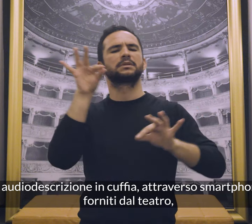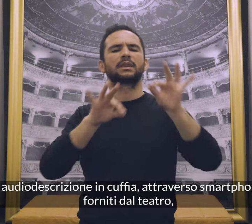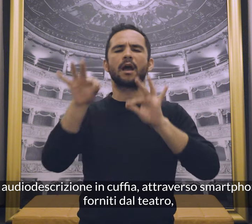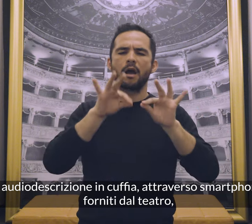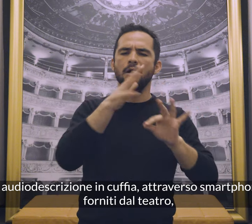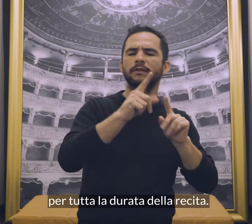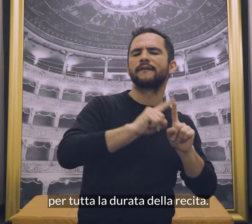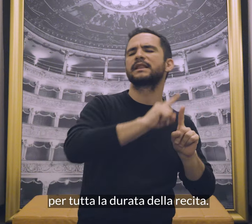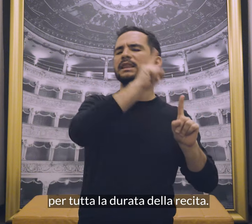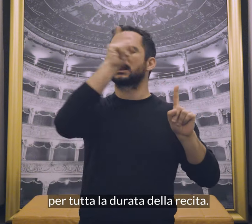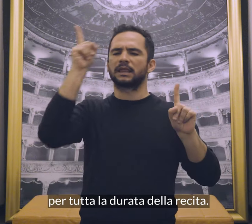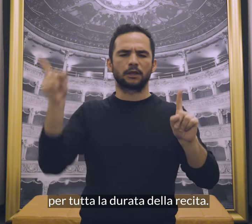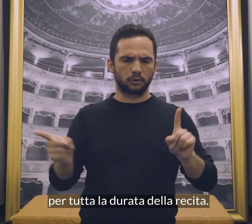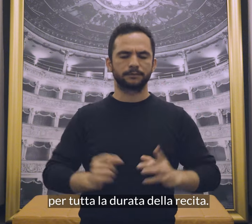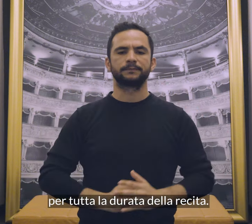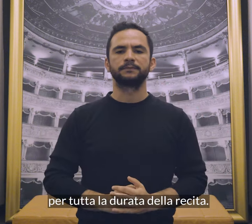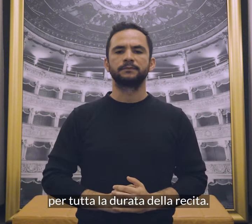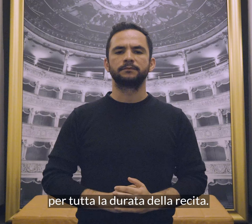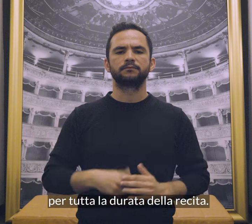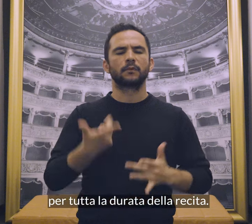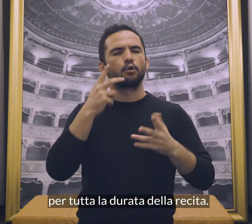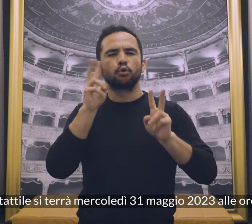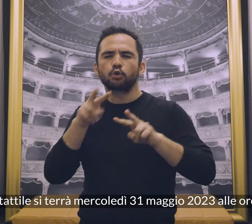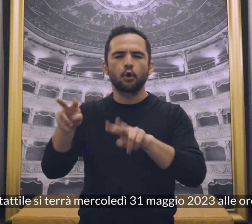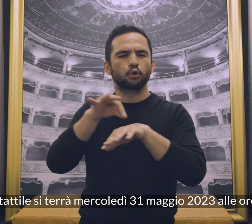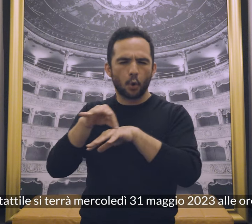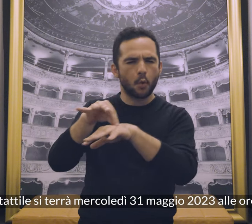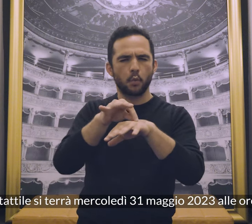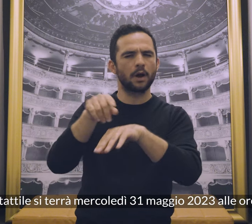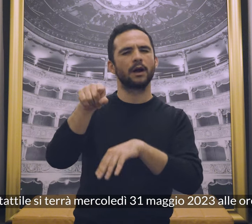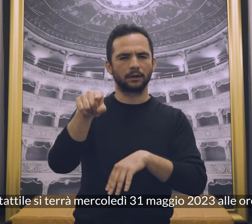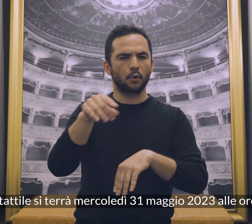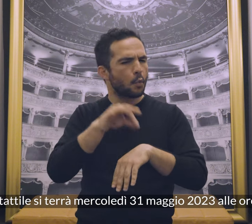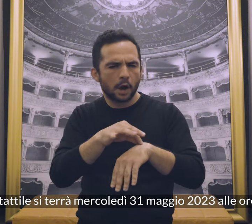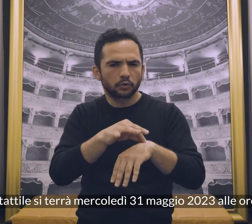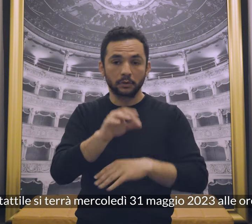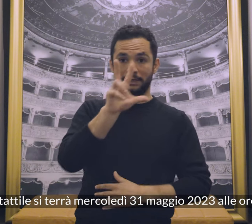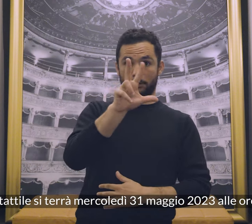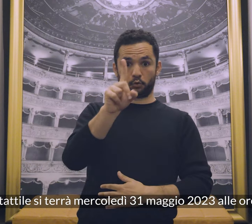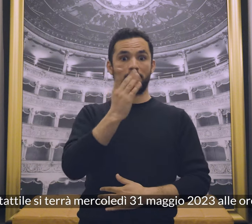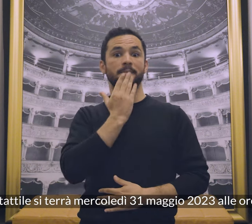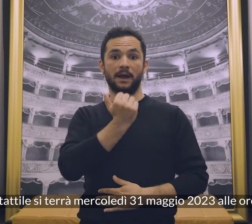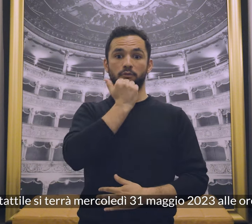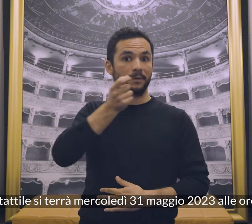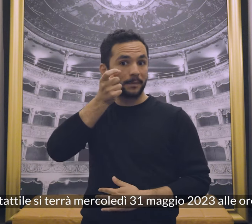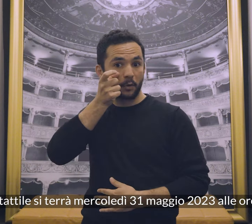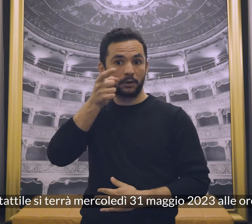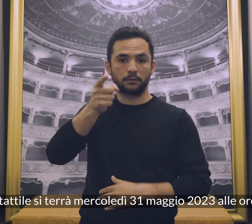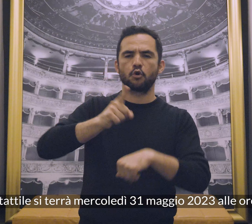teatro per tutta la durata della recita. Il tour tattile si terrà mercoledì 31 maggio 2023